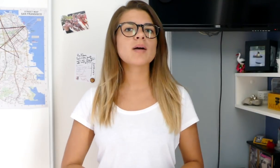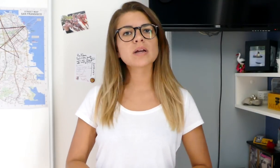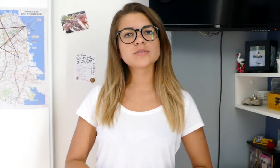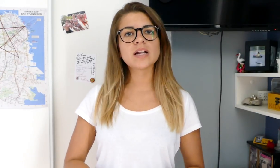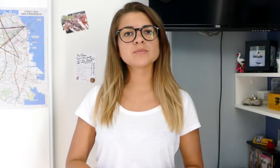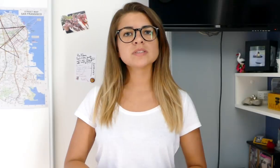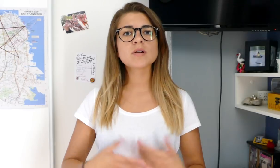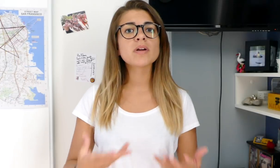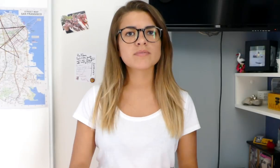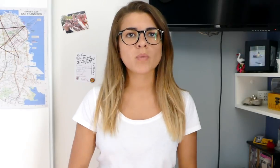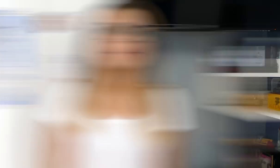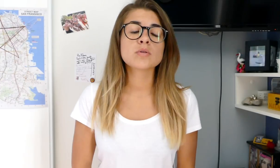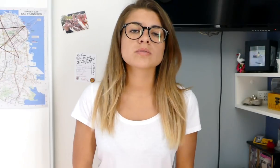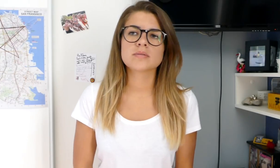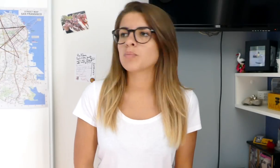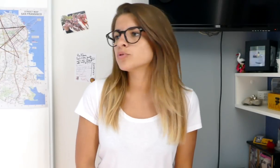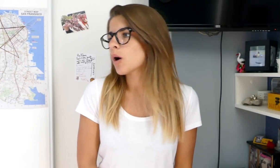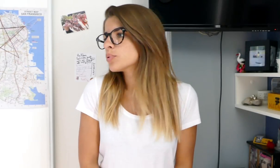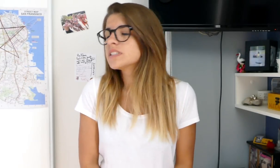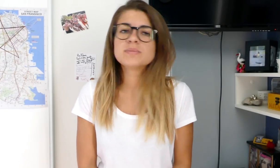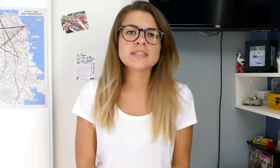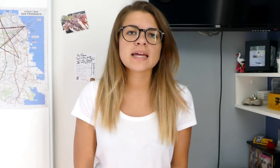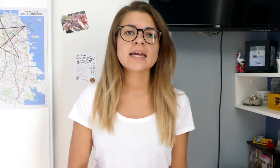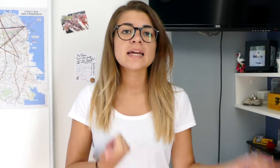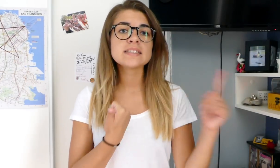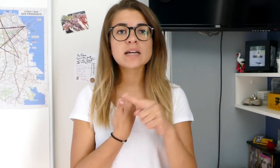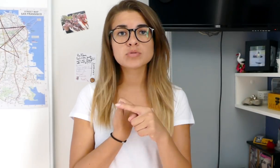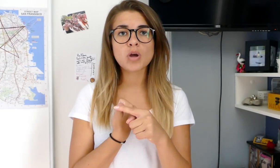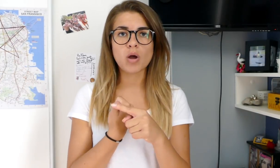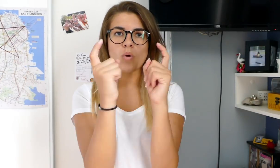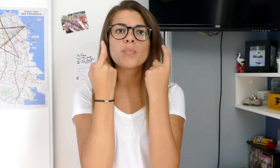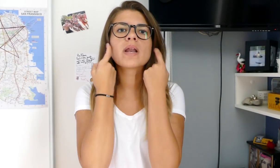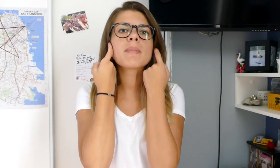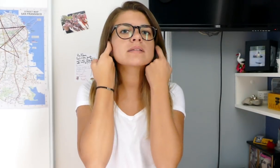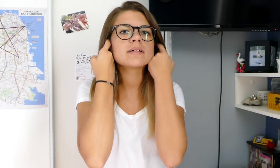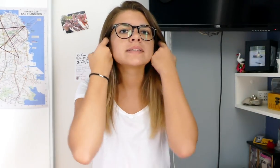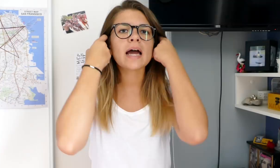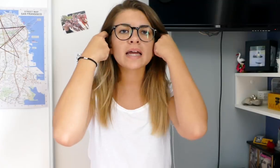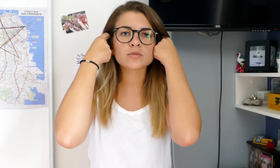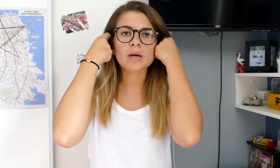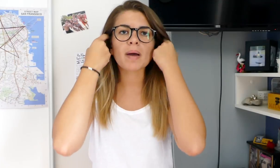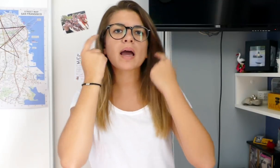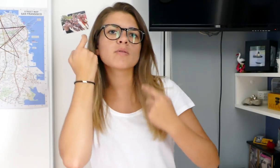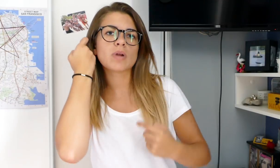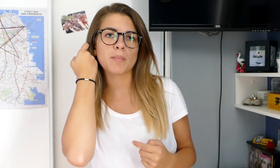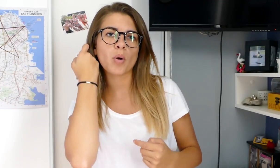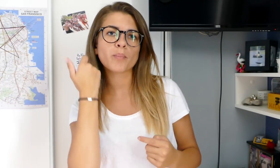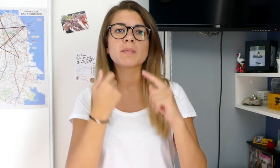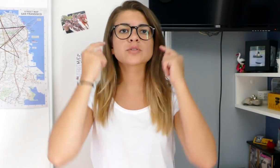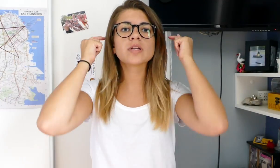vraiment écouter la musique comme il faut. Donc il y a plusieurs possibilités. Les écouteurs, on peut les mettre derrière nos appareils ou l'implant, parce que